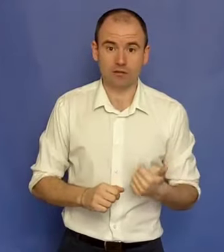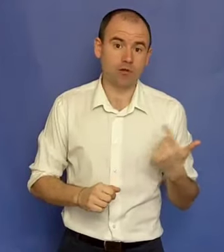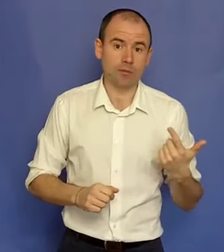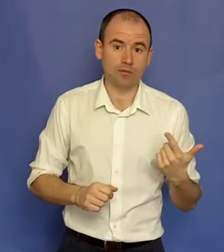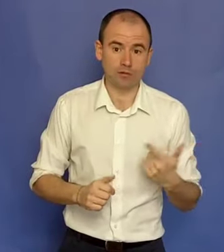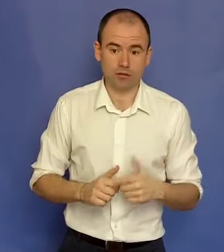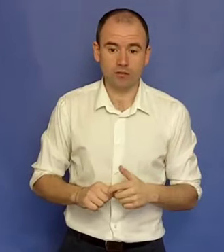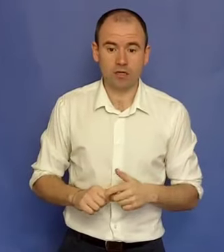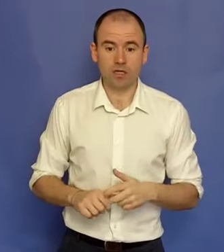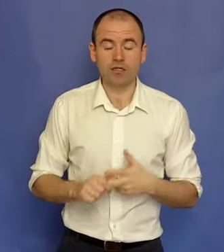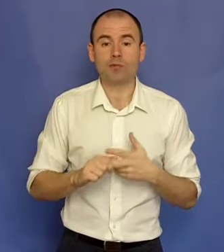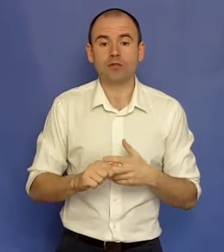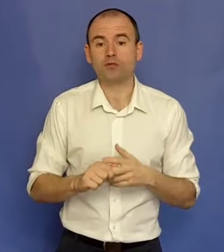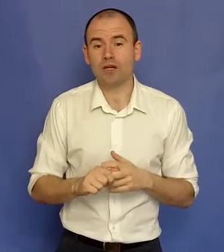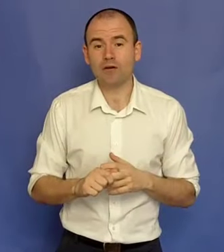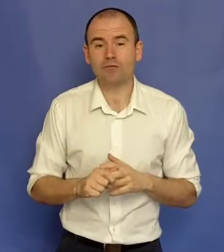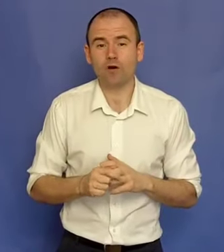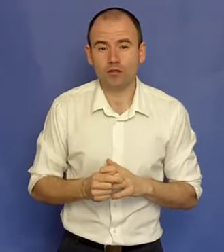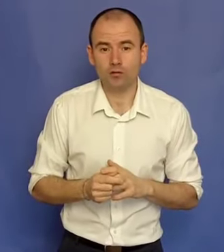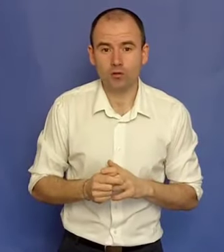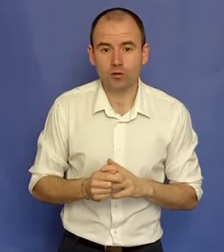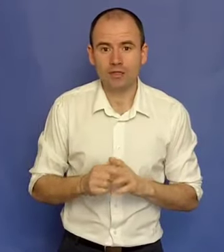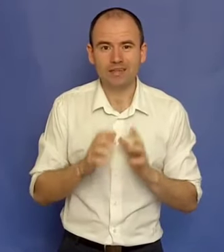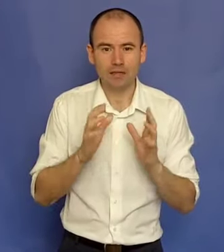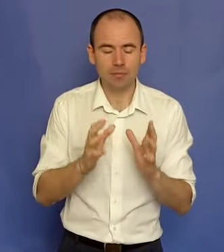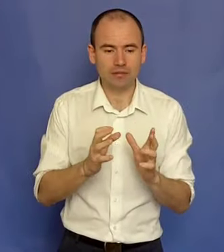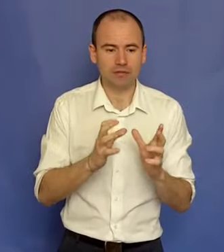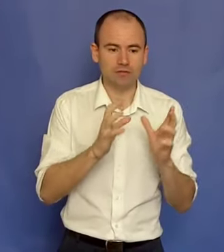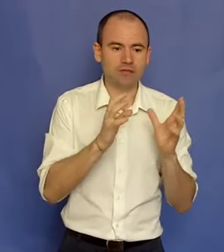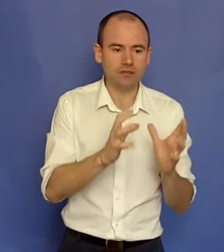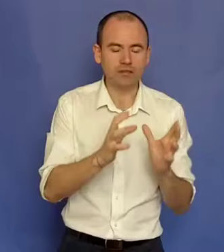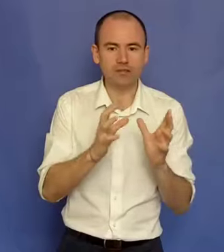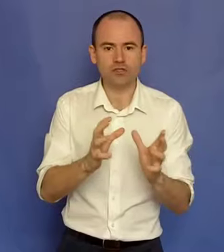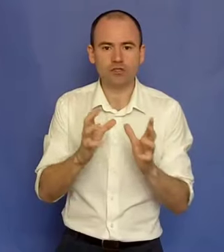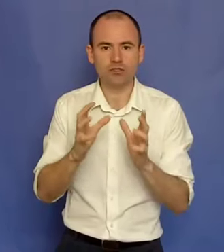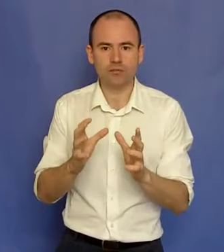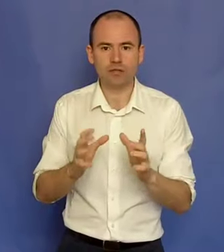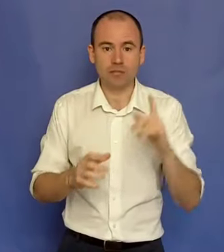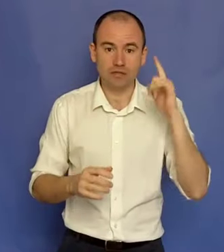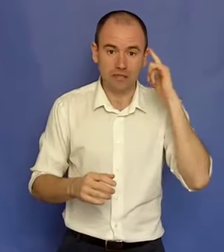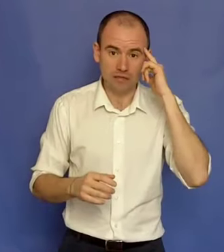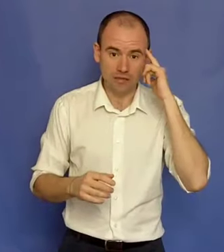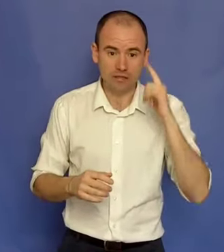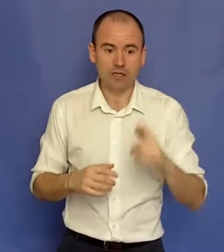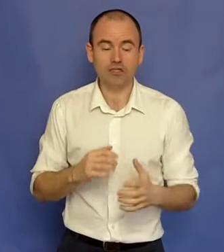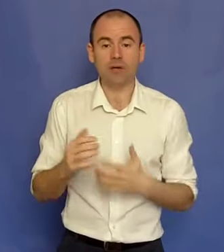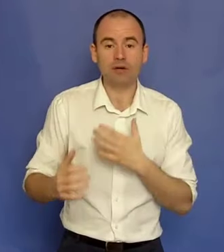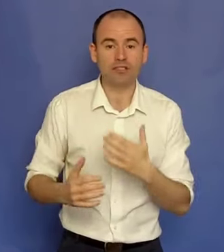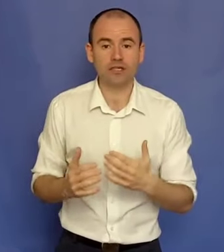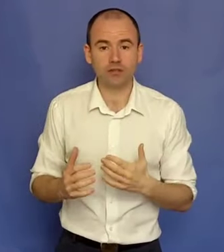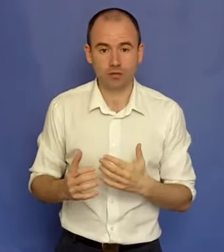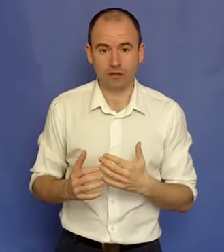sau liber profesionist și poți ajunge la ea foarte ușor, dar repet, învățând exact ceea ce trebuie ca mentalitate și ca pași de acțiune.